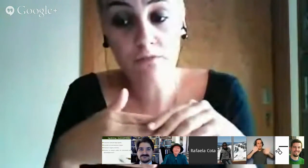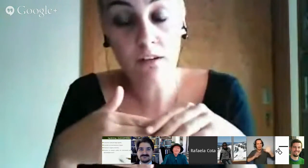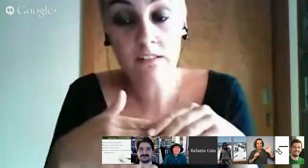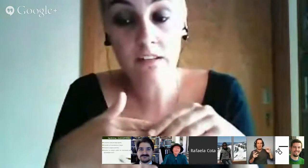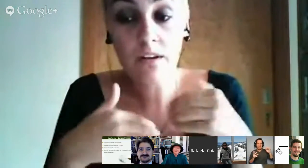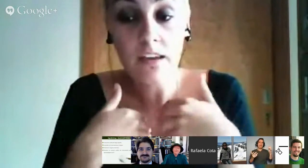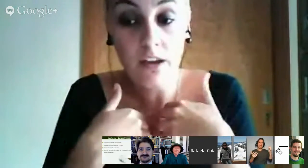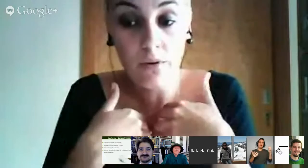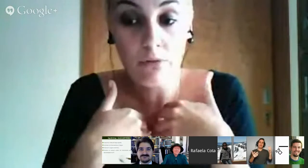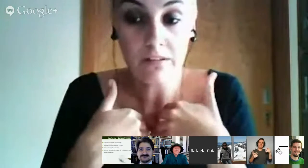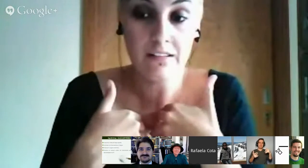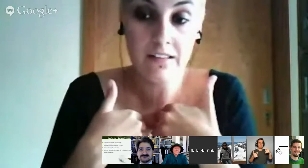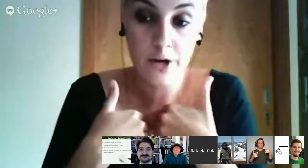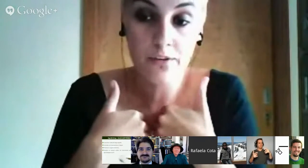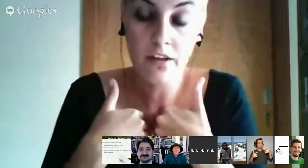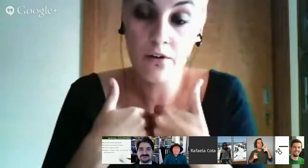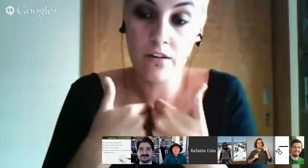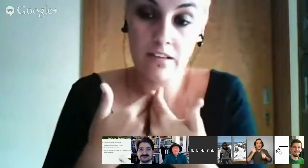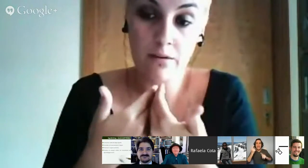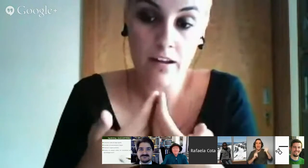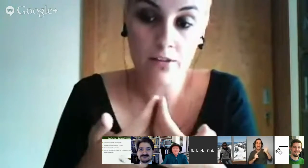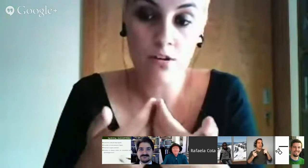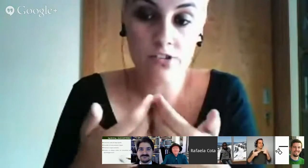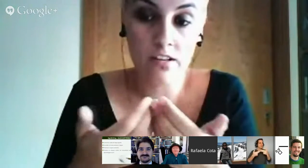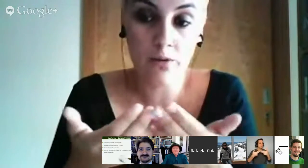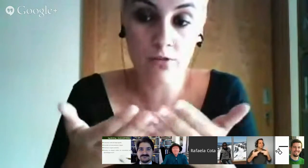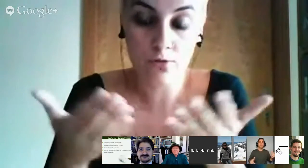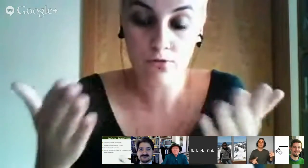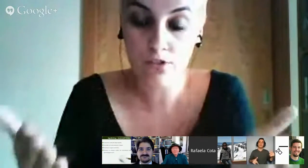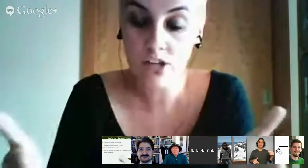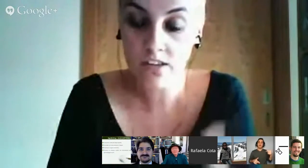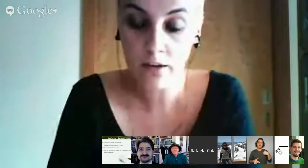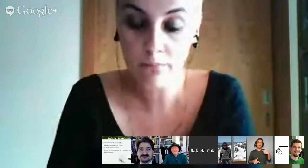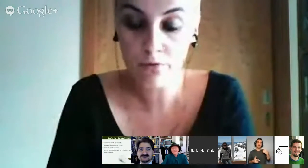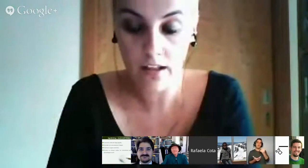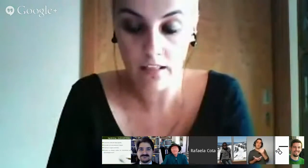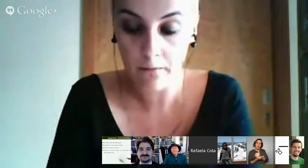uma divulgação que eu, enquanto intérprete, trabalhando com esta língua todos os dias, tenho por ela.